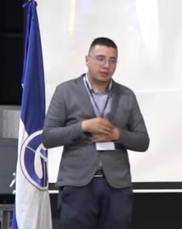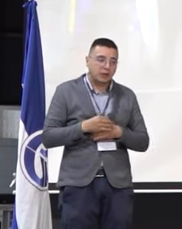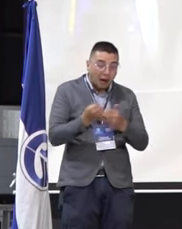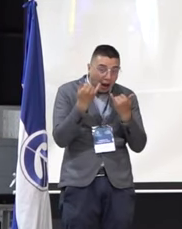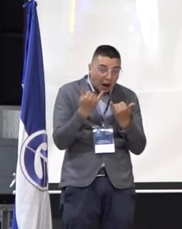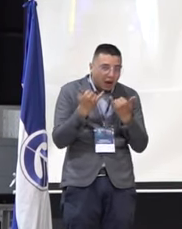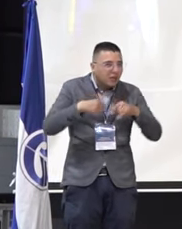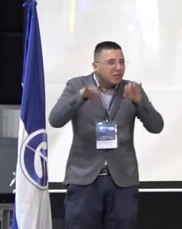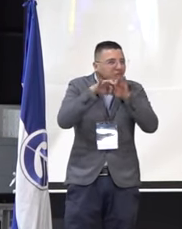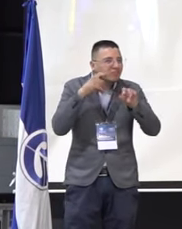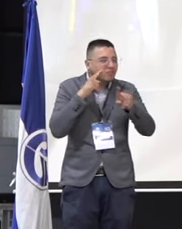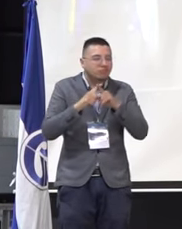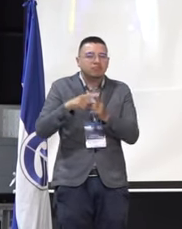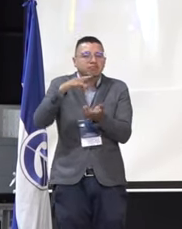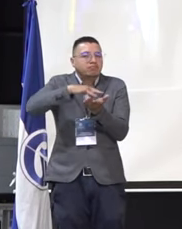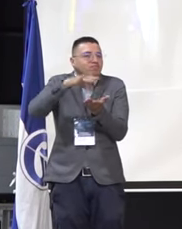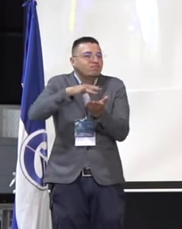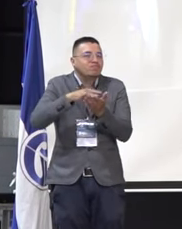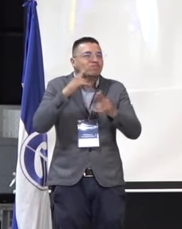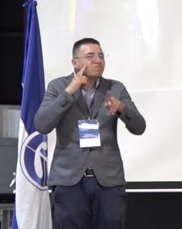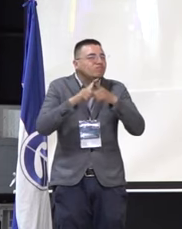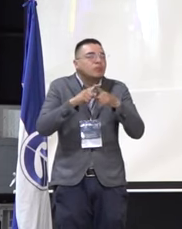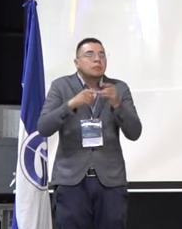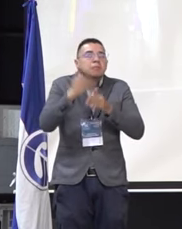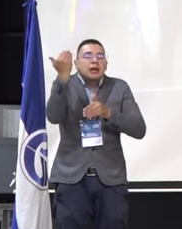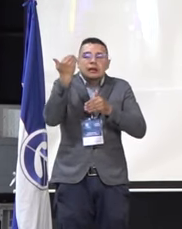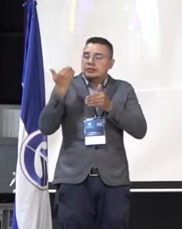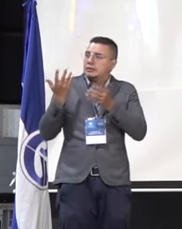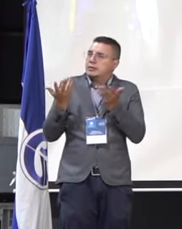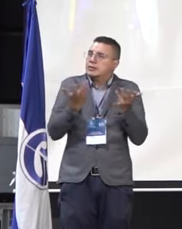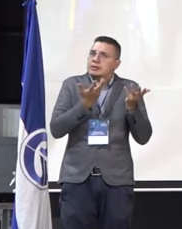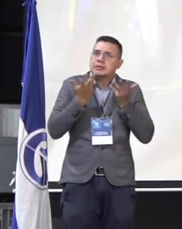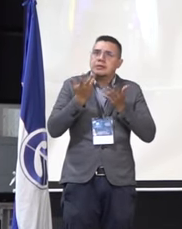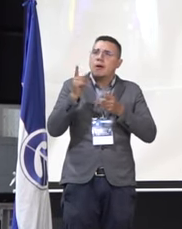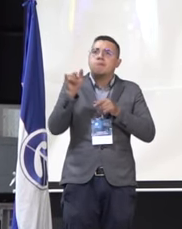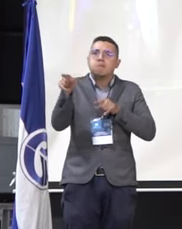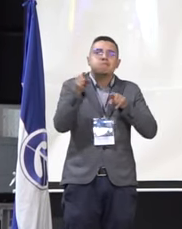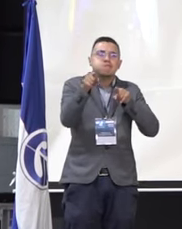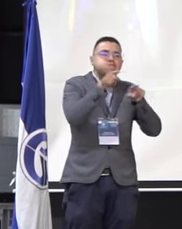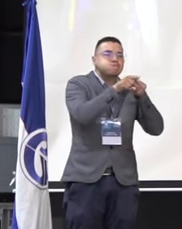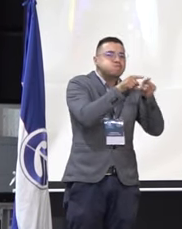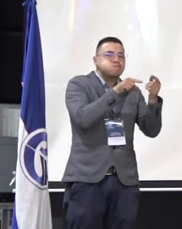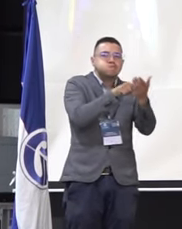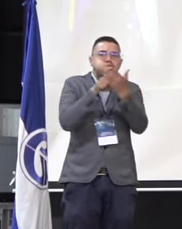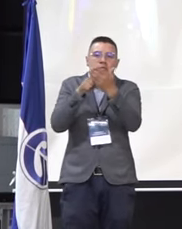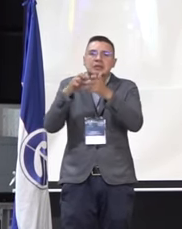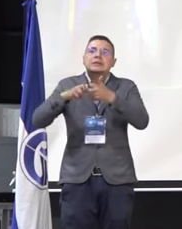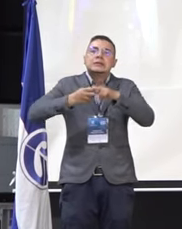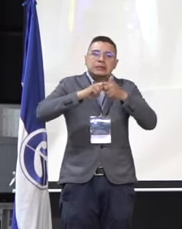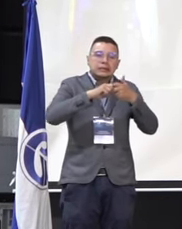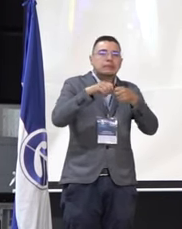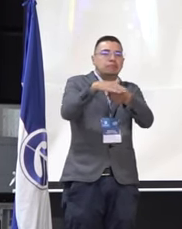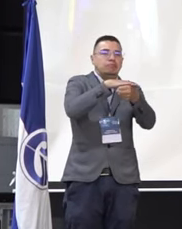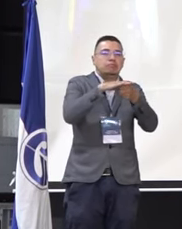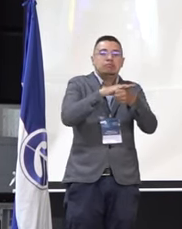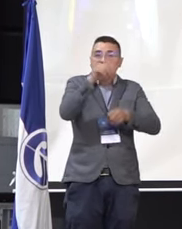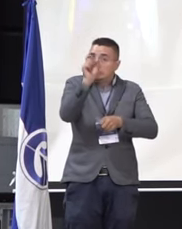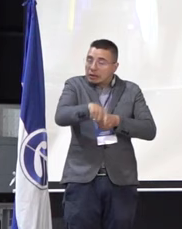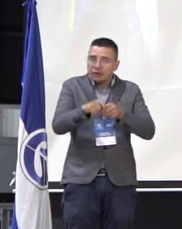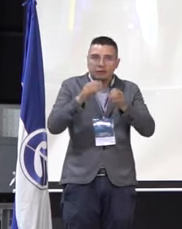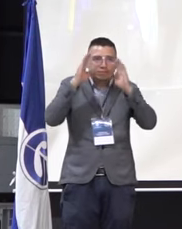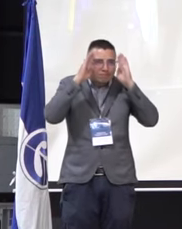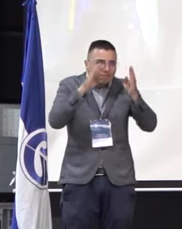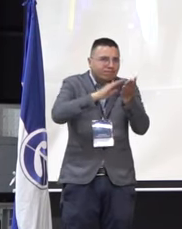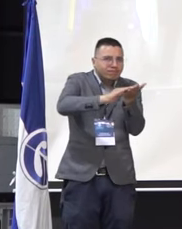en ese sentido, también vamos a partir de unas realidades que están presentes en la universidad y problemáticas que necesitan ser atendidas